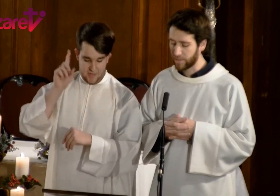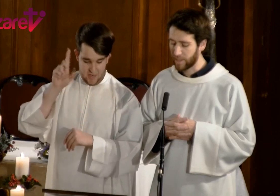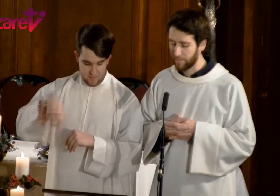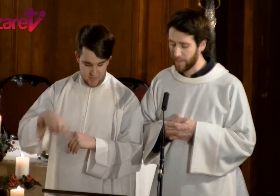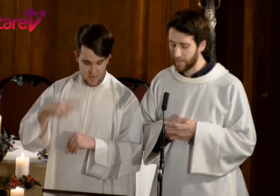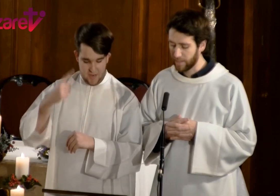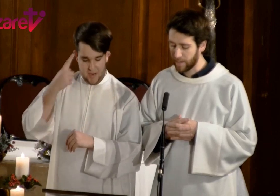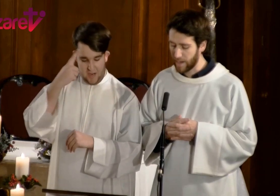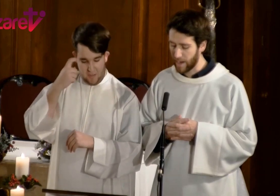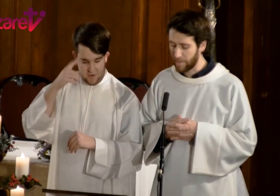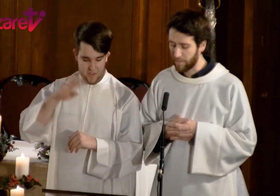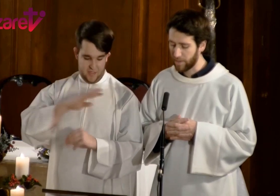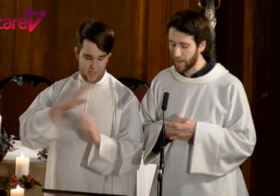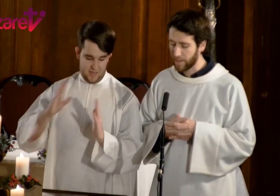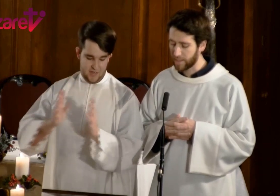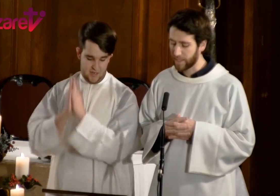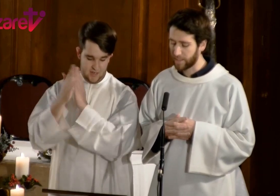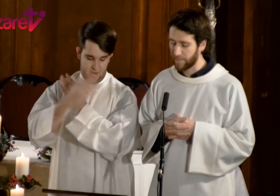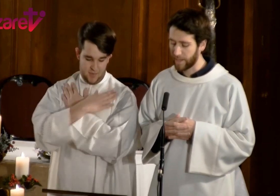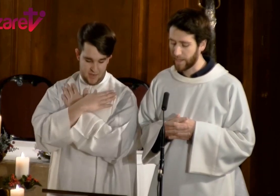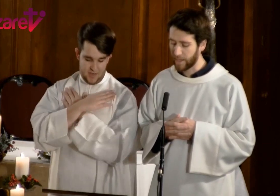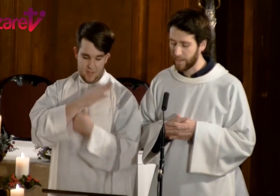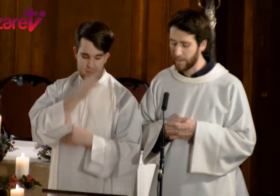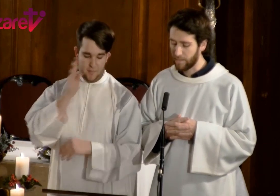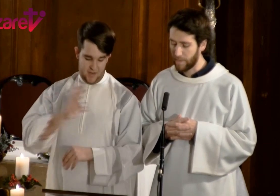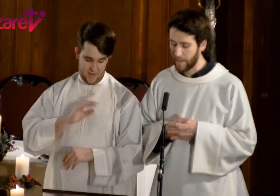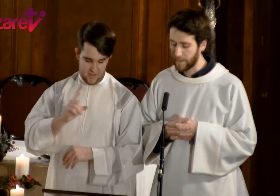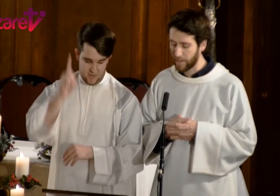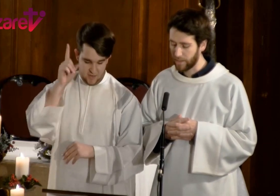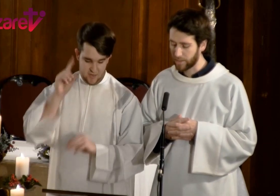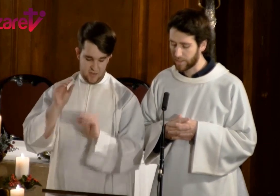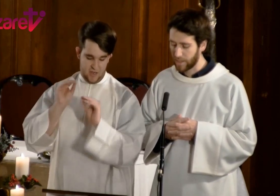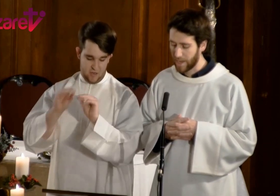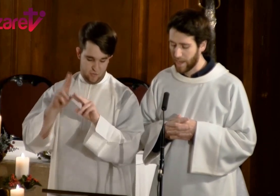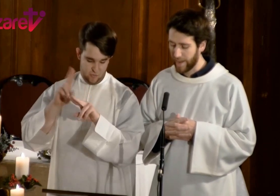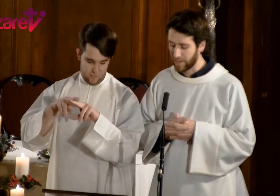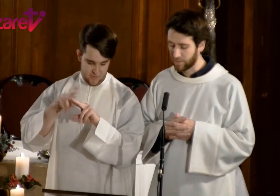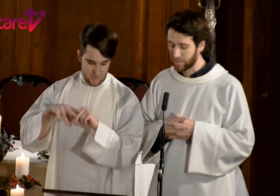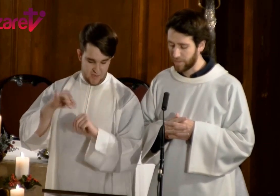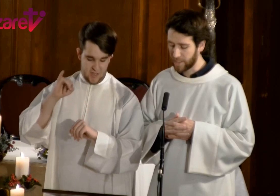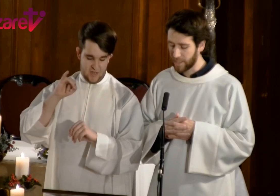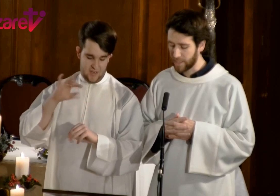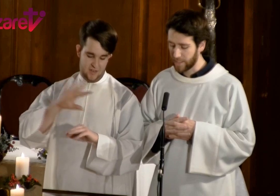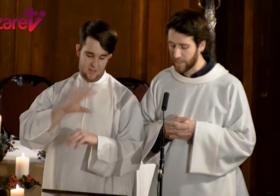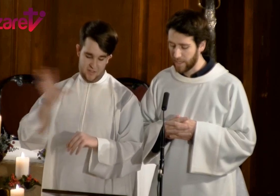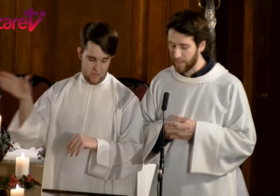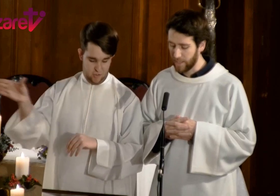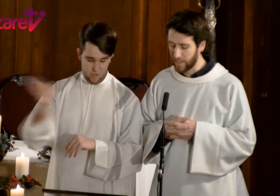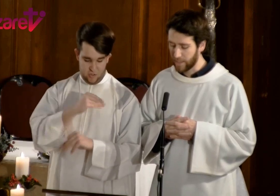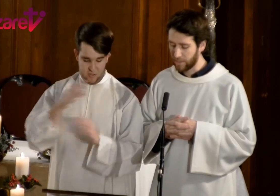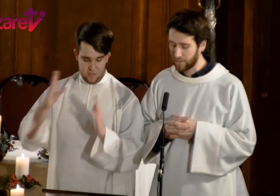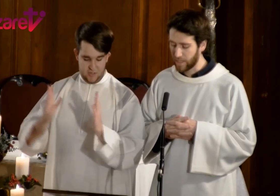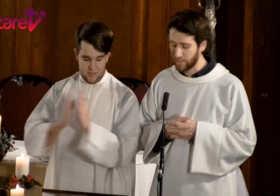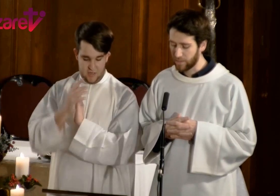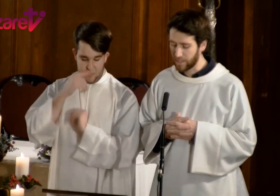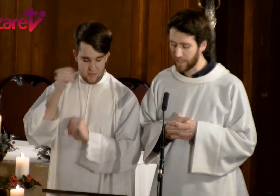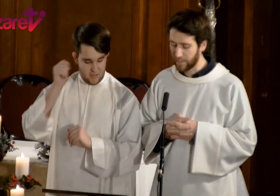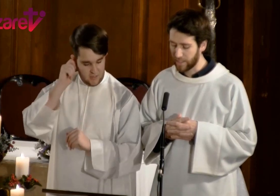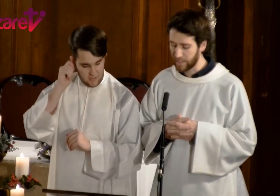también la memoria de Santa María, Madre de Dios, en sus fiestas y de tantos santos y santas